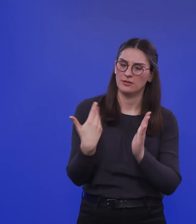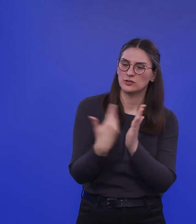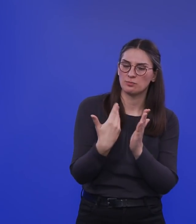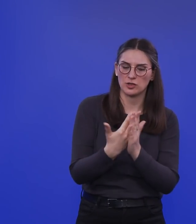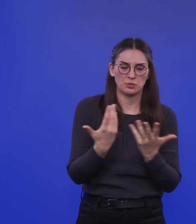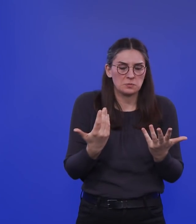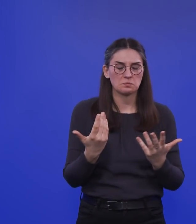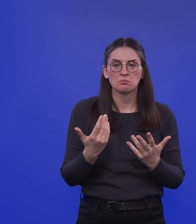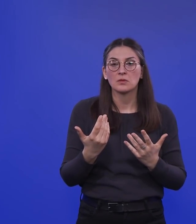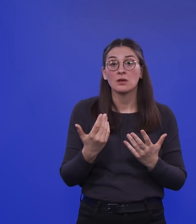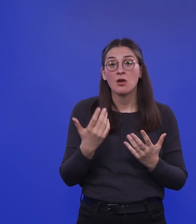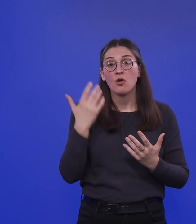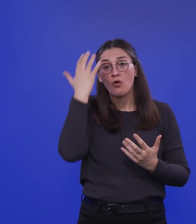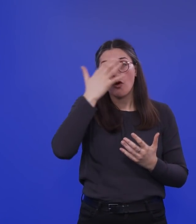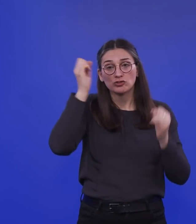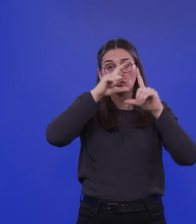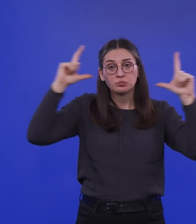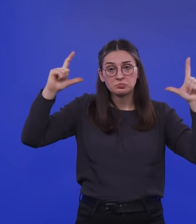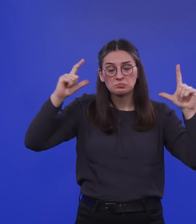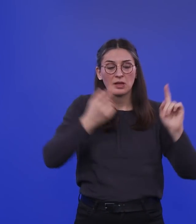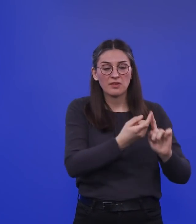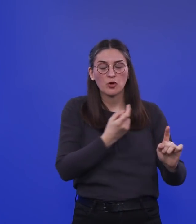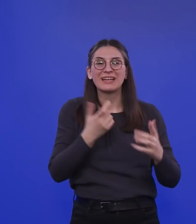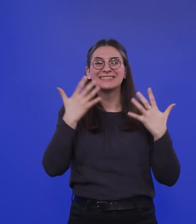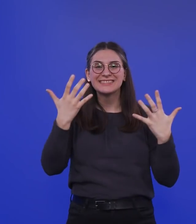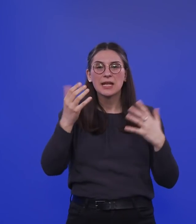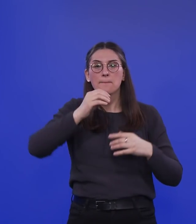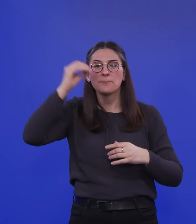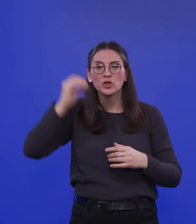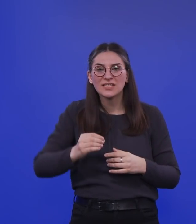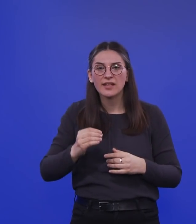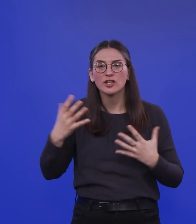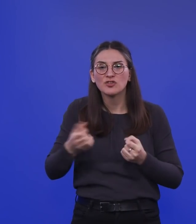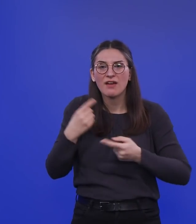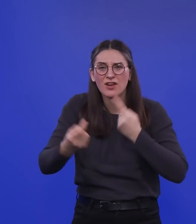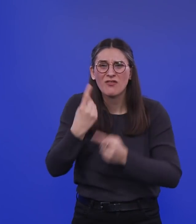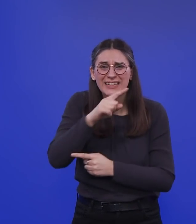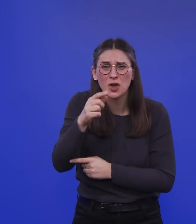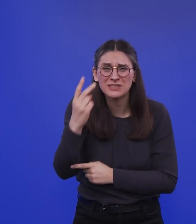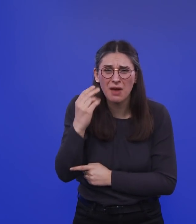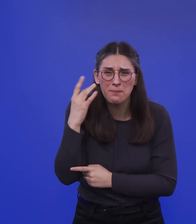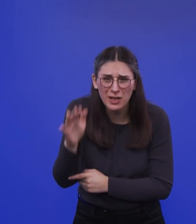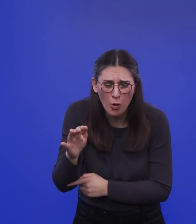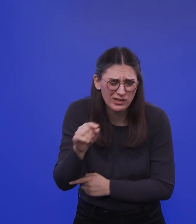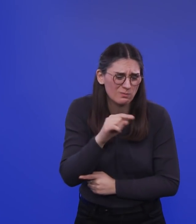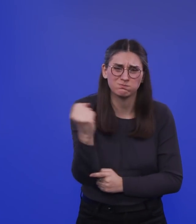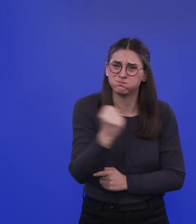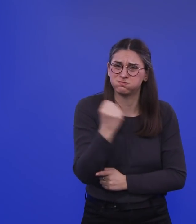Prozent schwere Verläufe. Das sind 1,2 Millionen Leute zwischen 40 und 60, die einen schweren Verlauf kriegen in ein paar